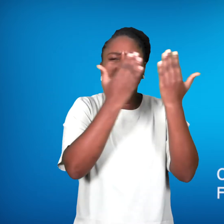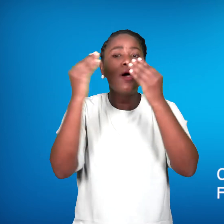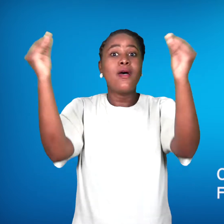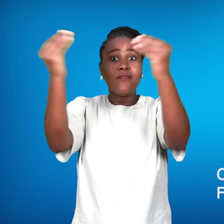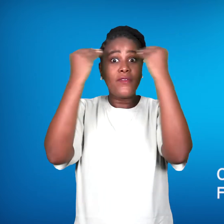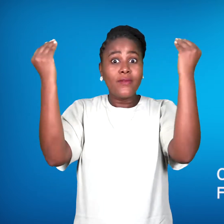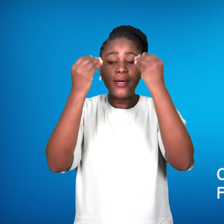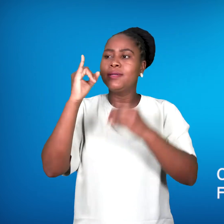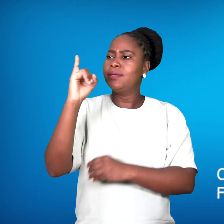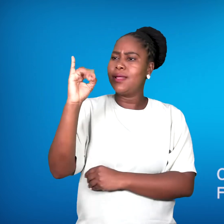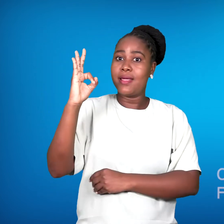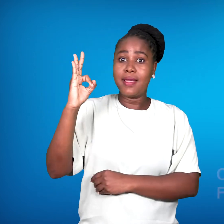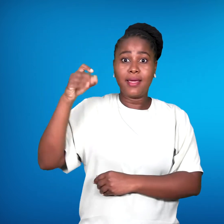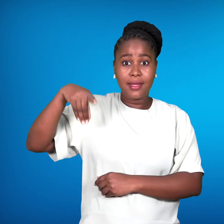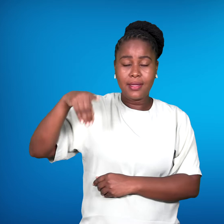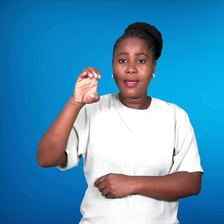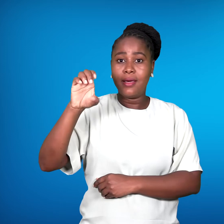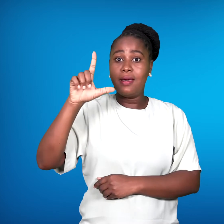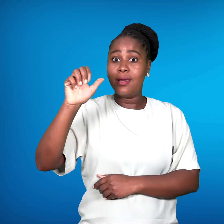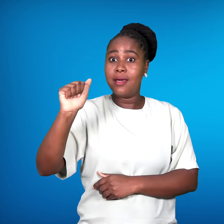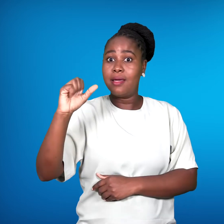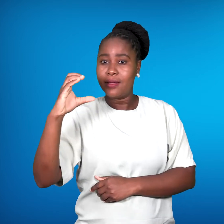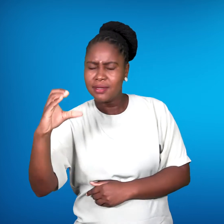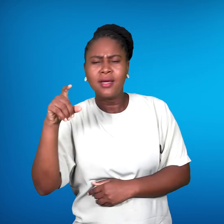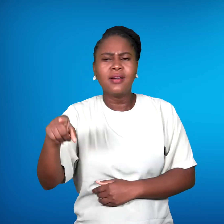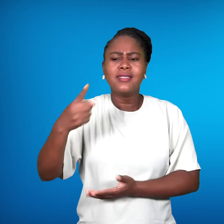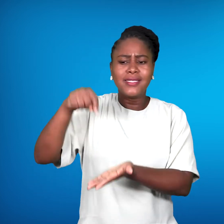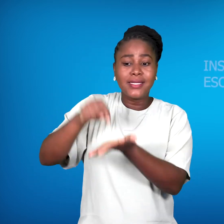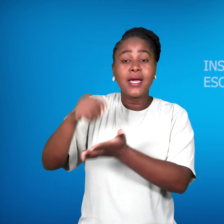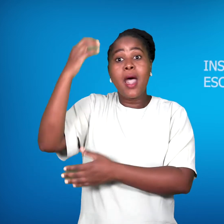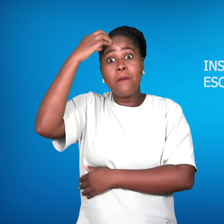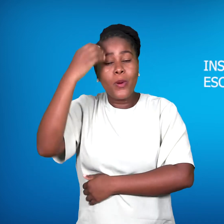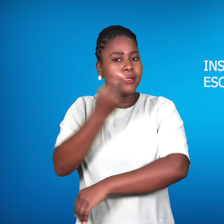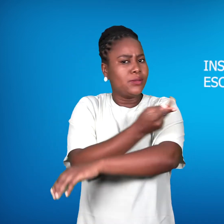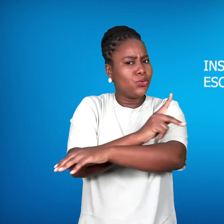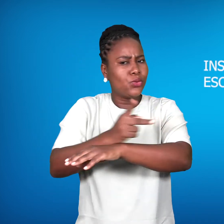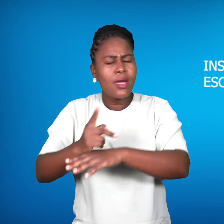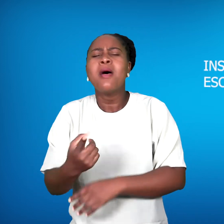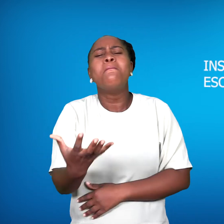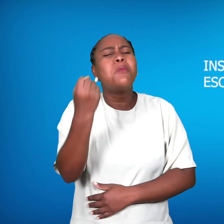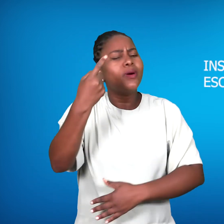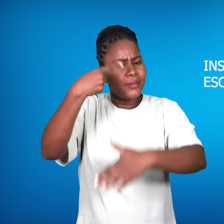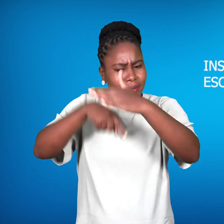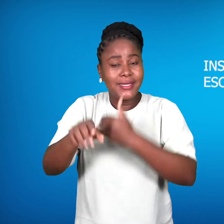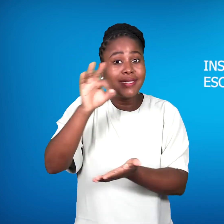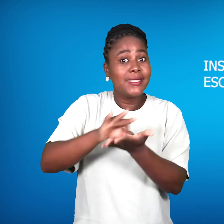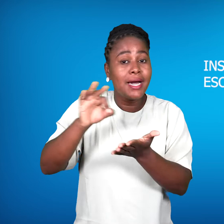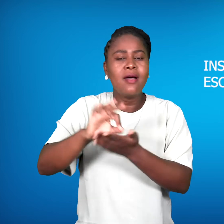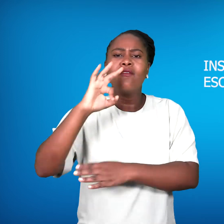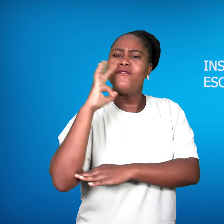centros de formação do IFPELAC, na cidade de Maputo e Catembe. Para se inscrever, só tem de se dirigir ao escritório do FAMOD, na